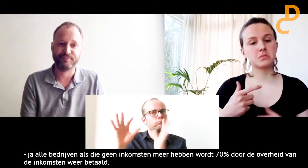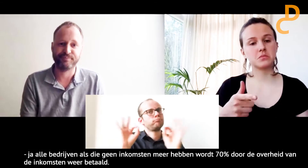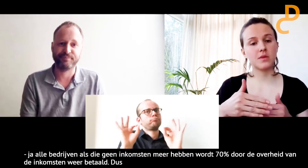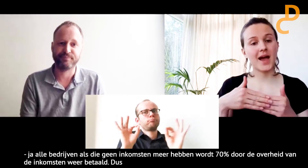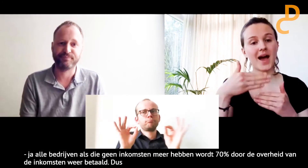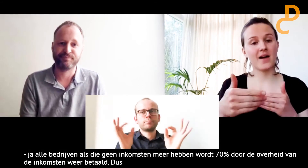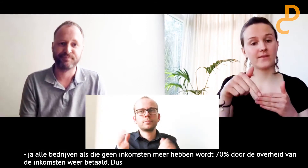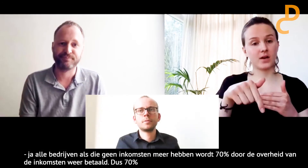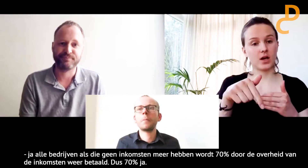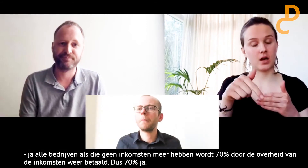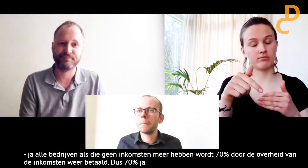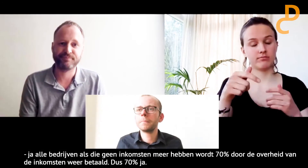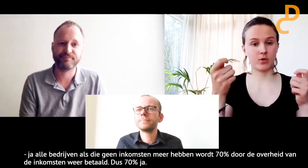En ze hoeven de overheid ook zelf niks meer te betalen.